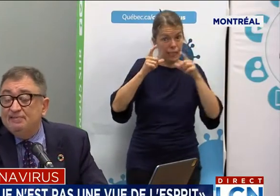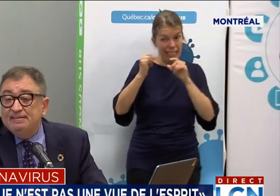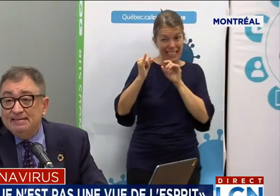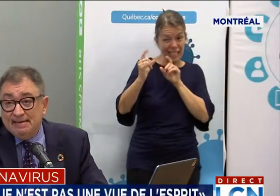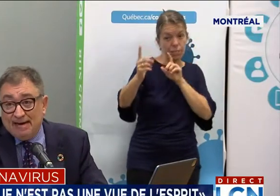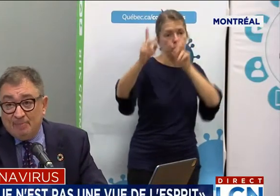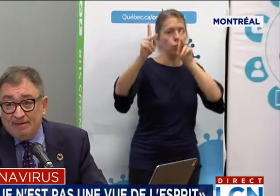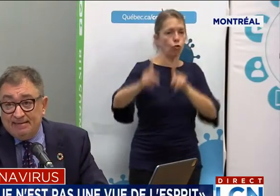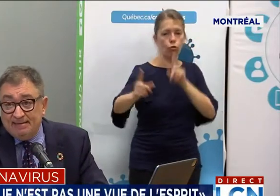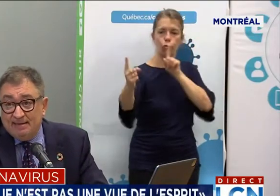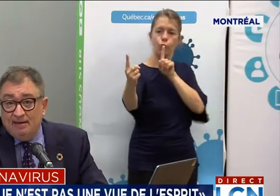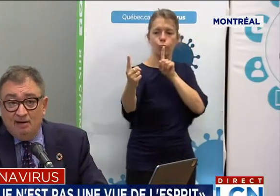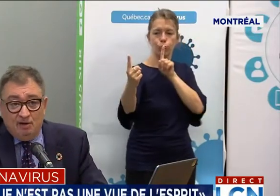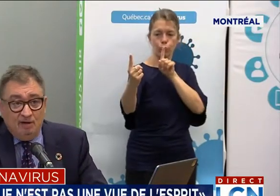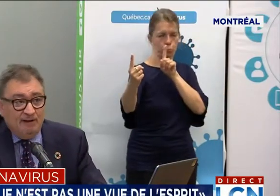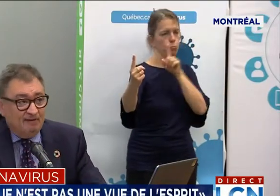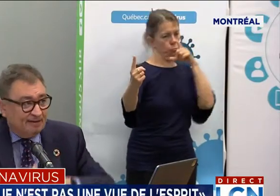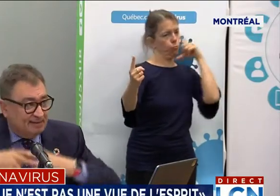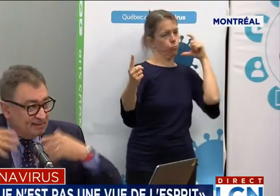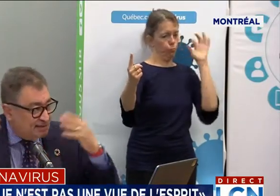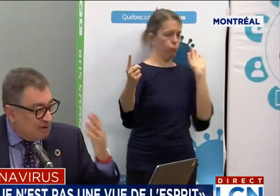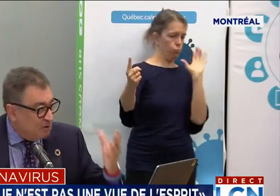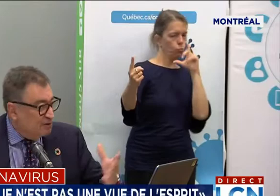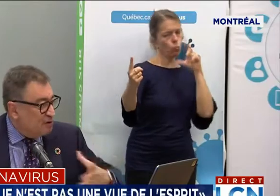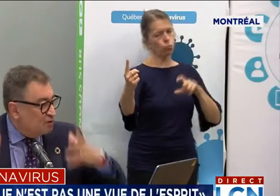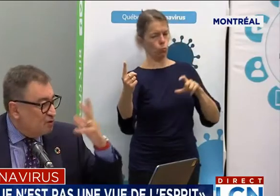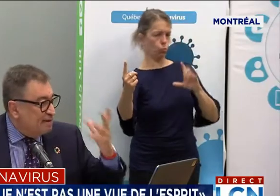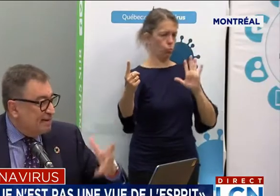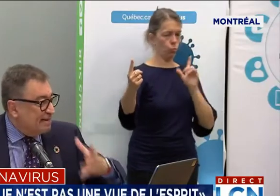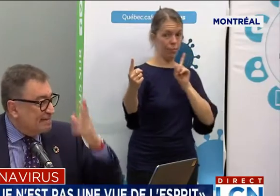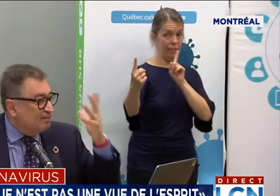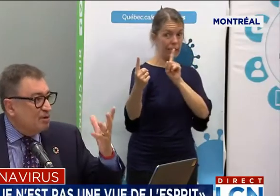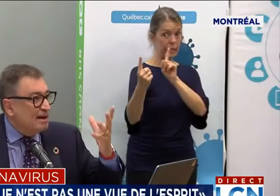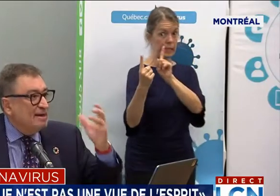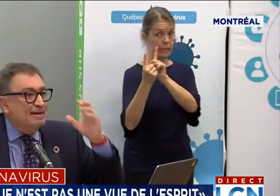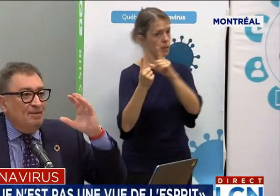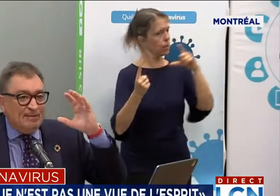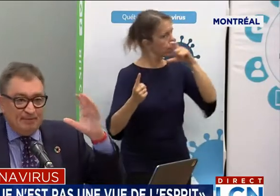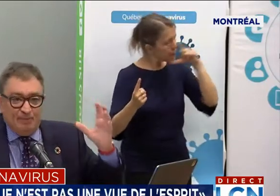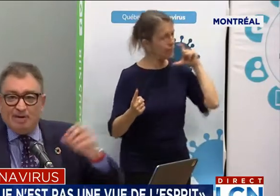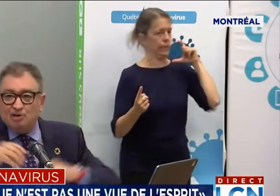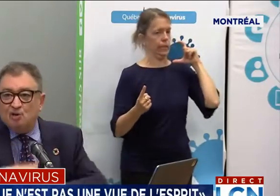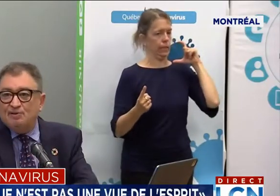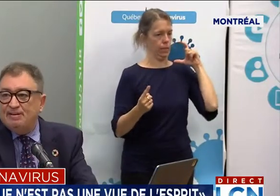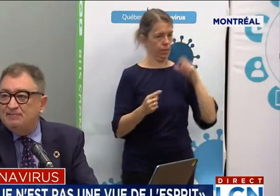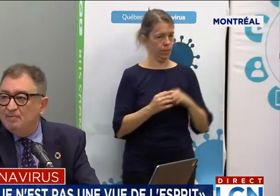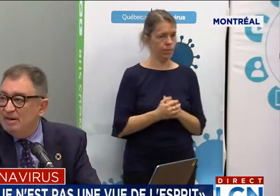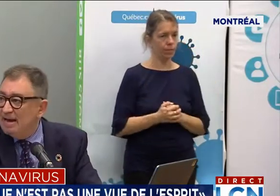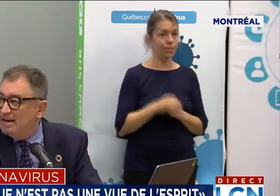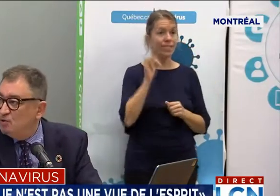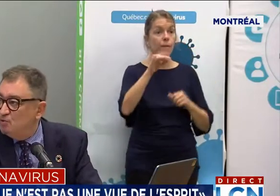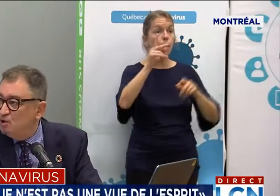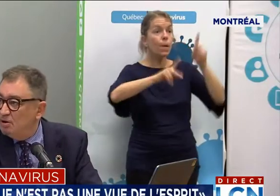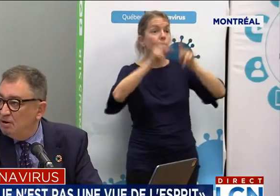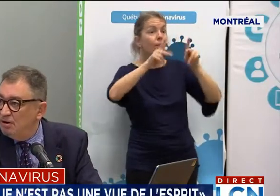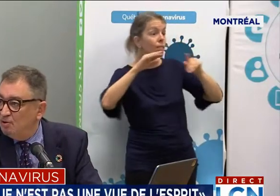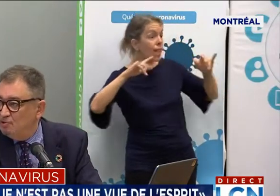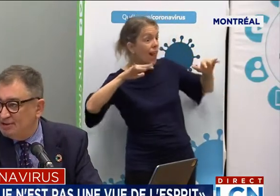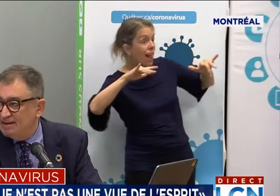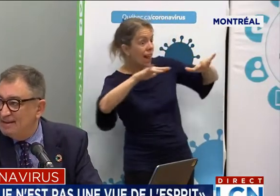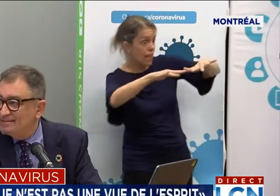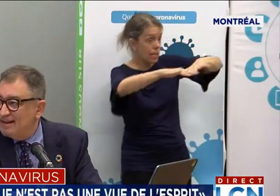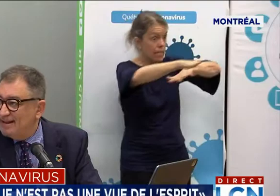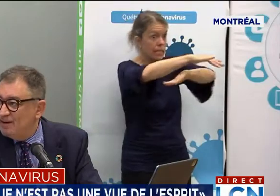à ce que vous évitiez les grands parties. Là, il va y avoir des zones contrôlées de rassemblement, mais ce n pas dans un contexte familial où là,